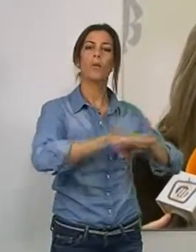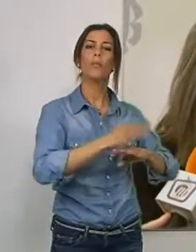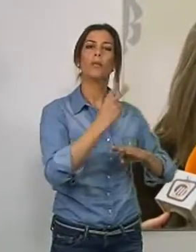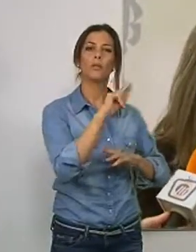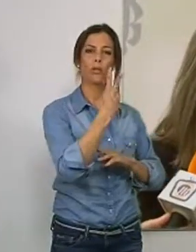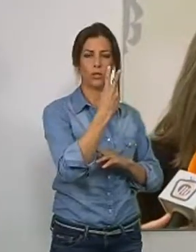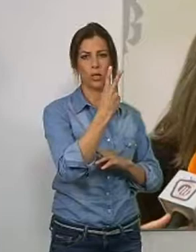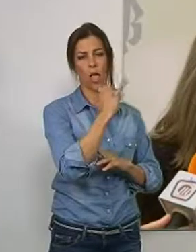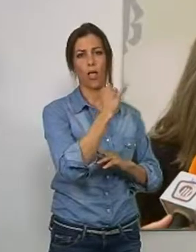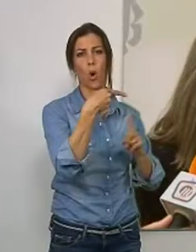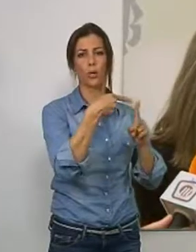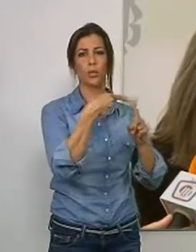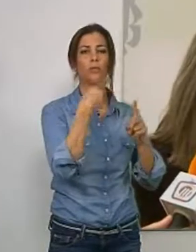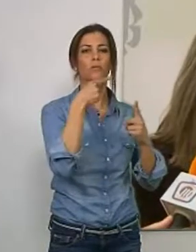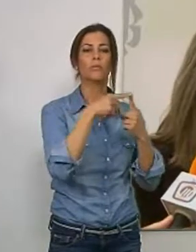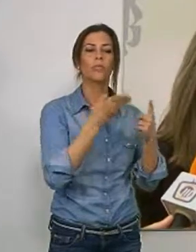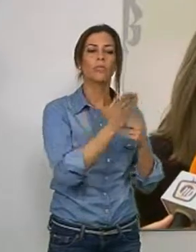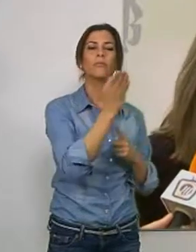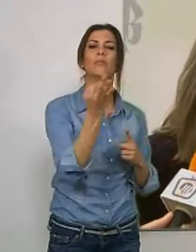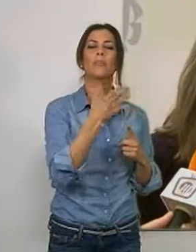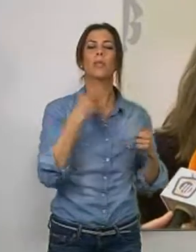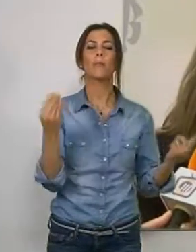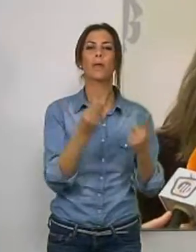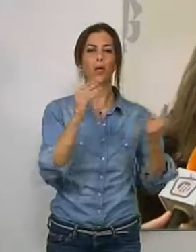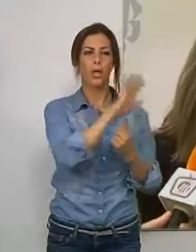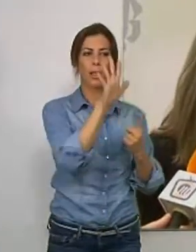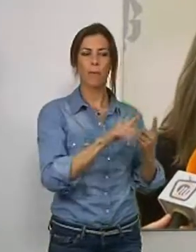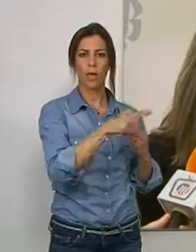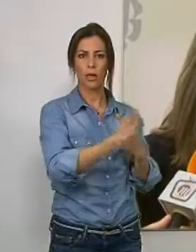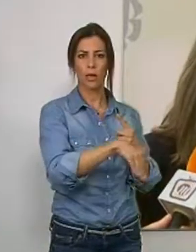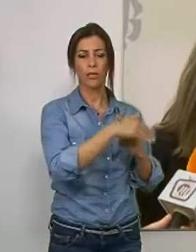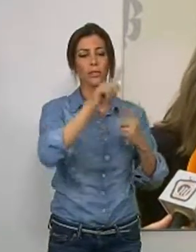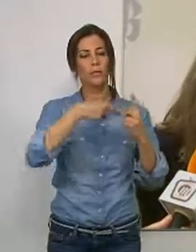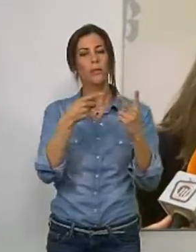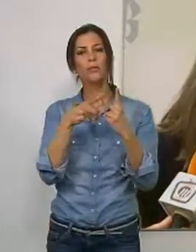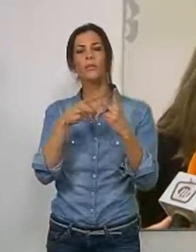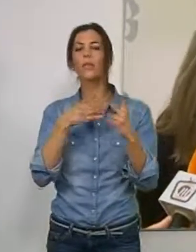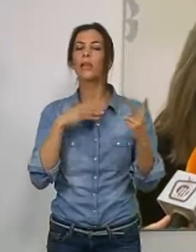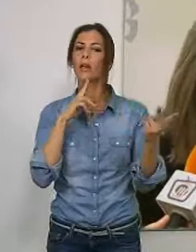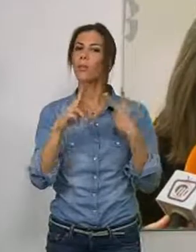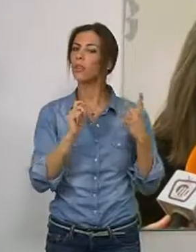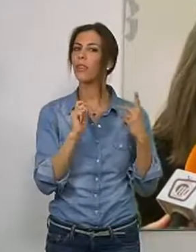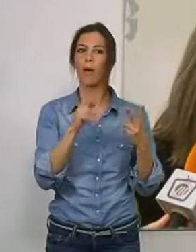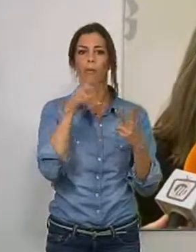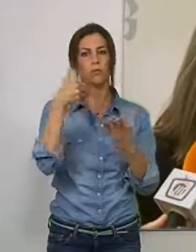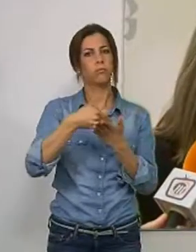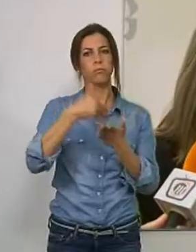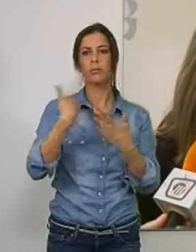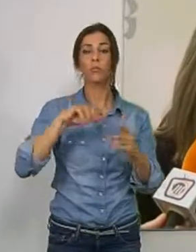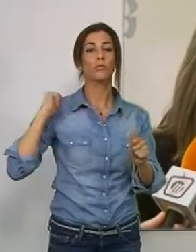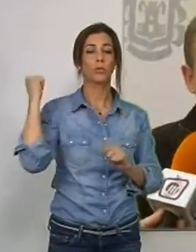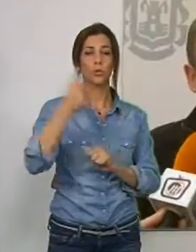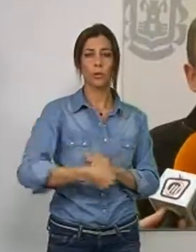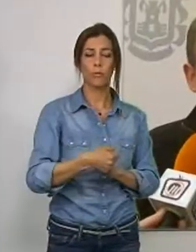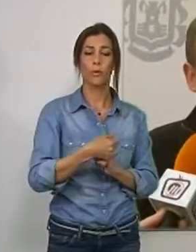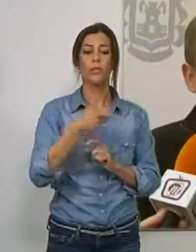dos objetivos. De un lado, se pretende mejorar la imagen de la zona y de otro, dar respuesta a una petición de los